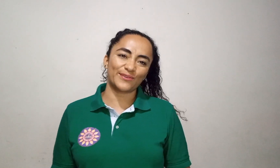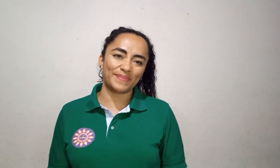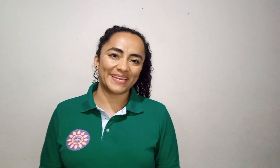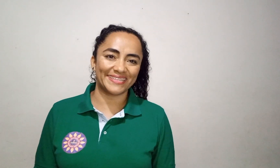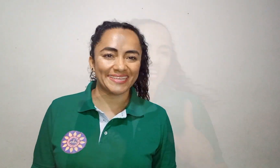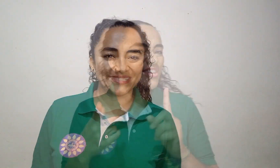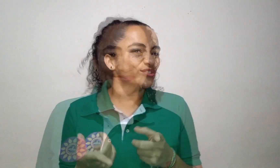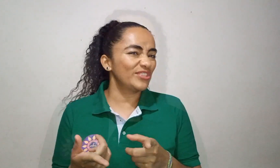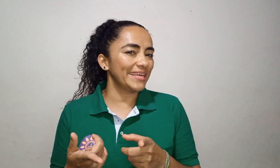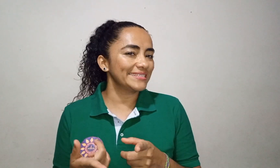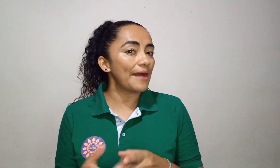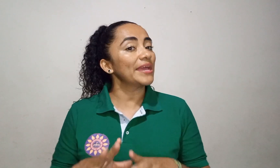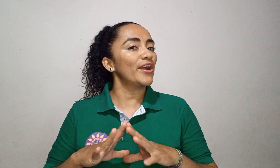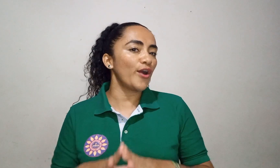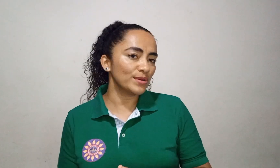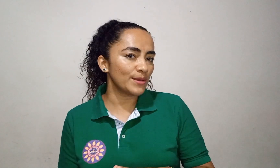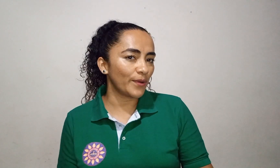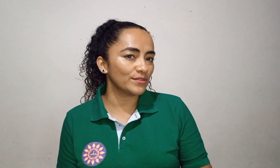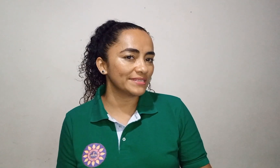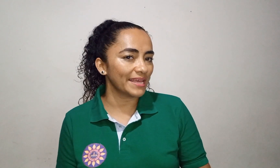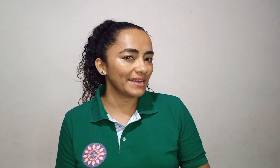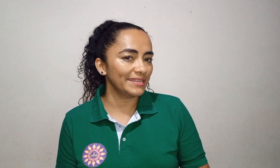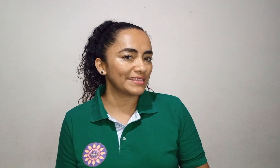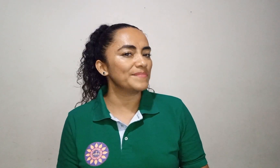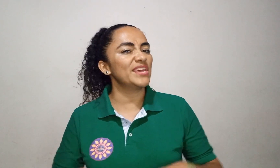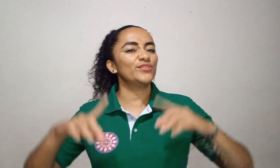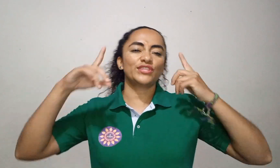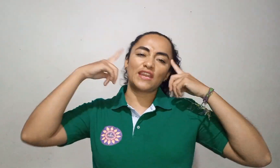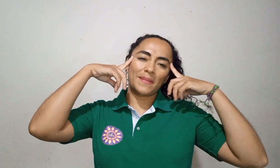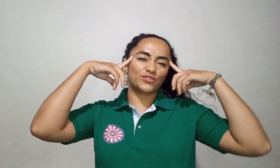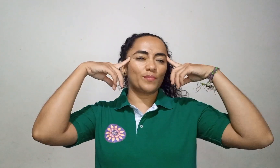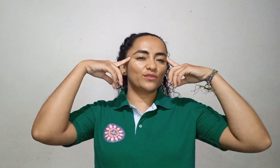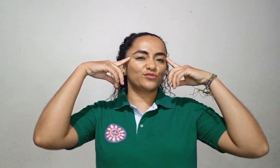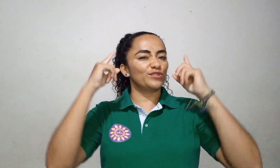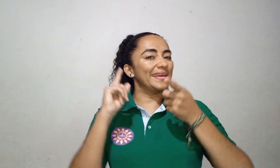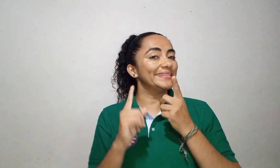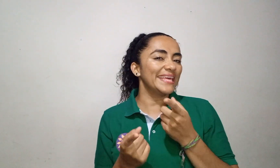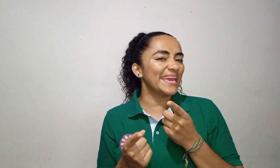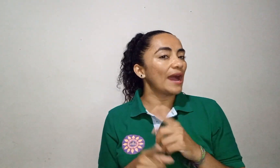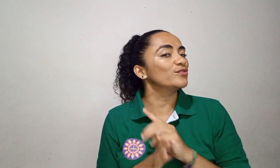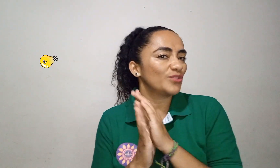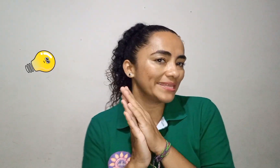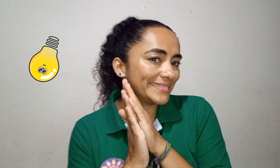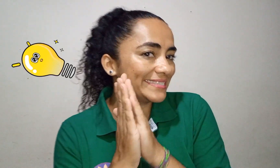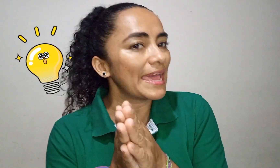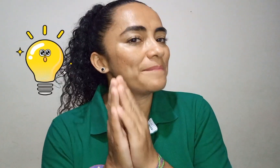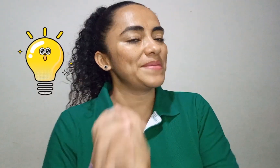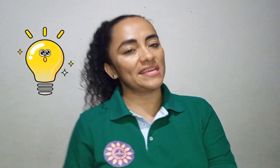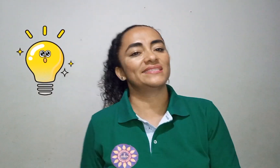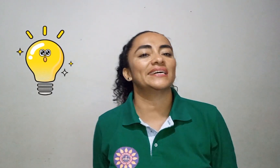planeta. ¿Y ustedes saben cómo se produce este calentamiento? Tienen más o menos una idea. ¿Ustedes qué piensan?